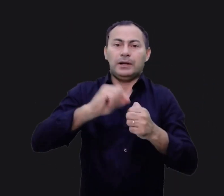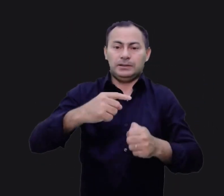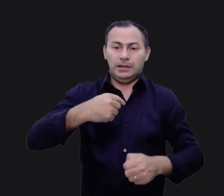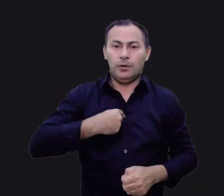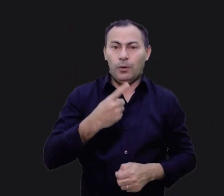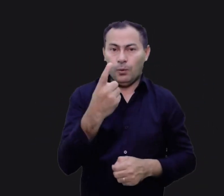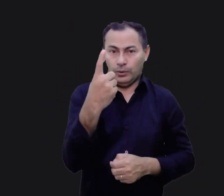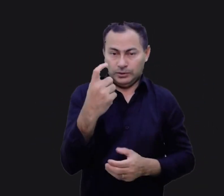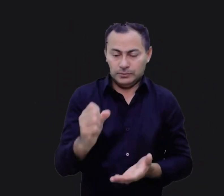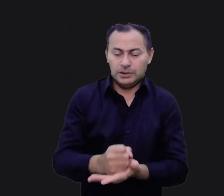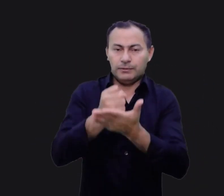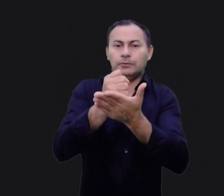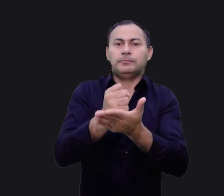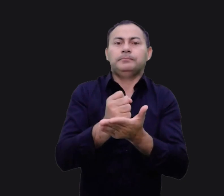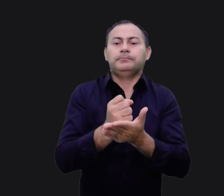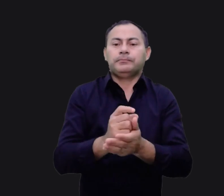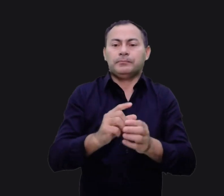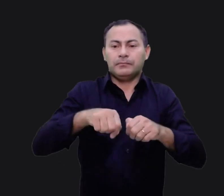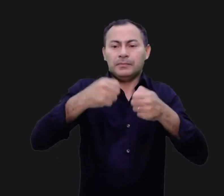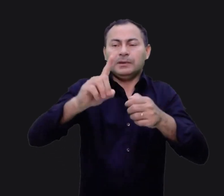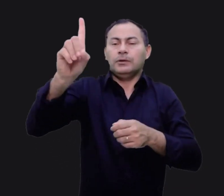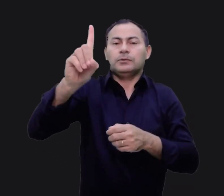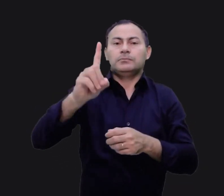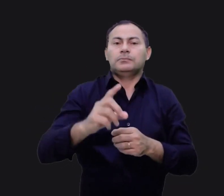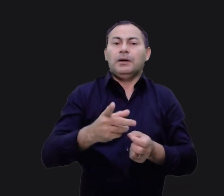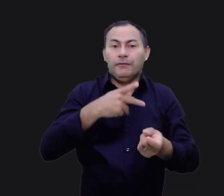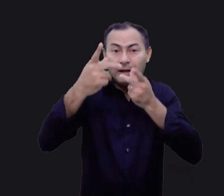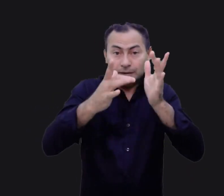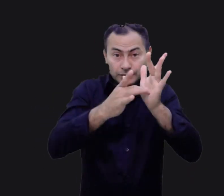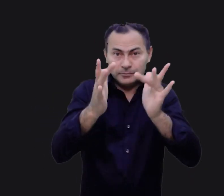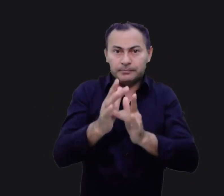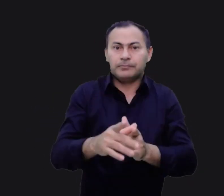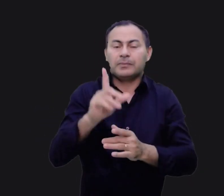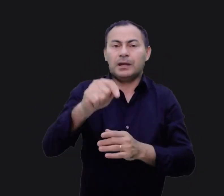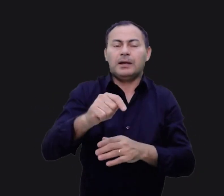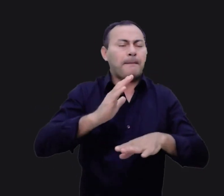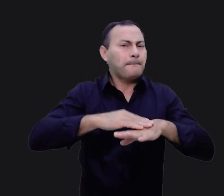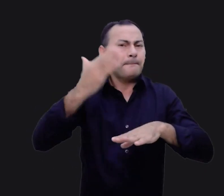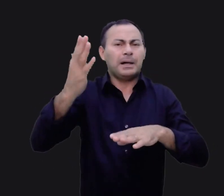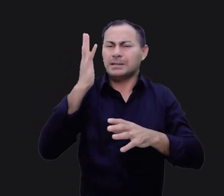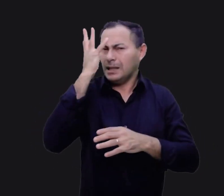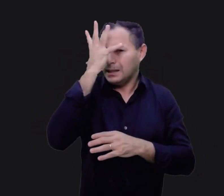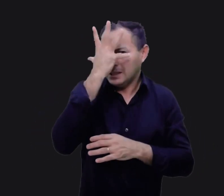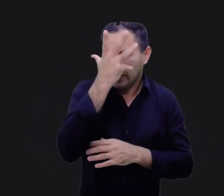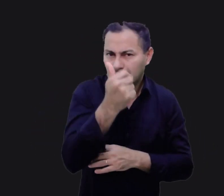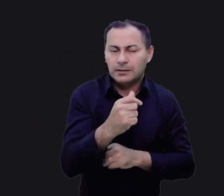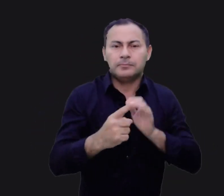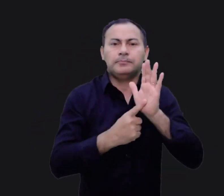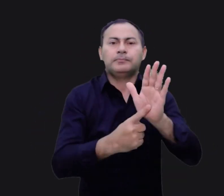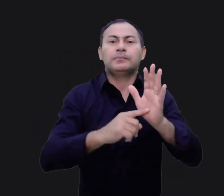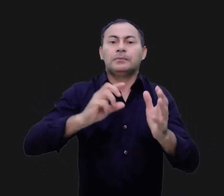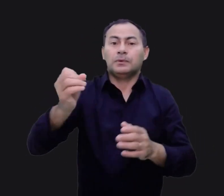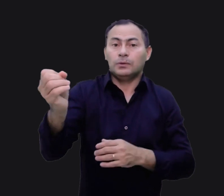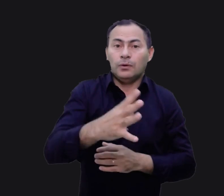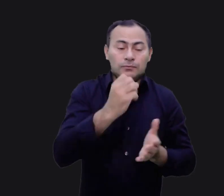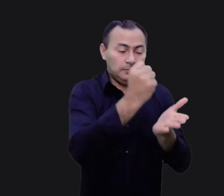faz de mim o único salvador providenciado por Deus, diz Jesus. Essa é uma das mais lindas ilustrações do Novo